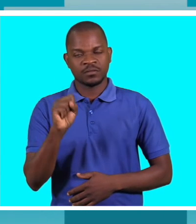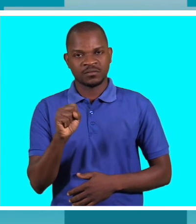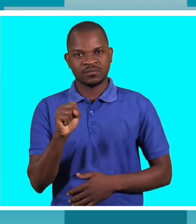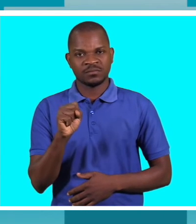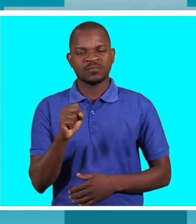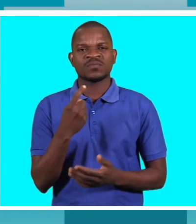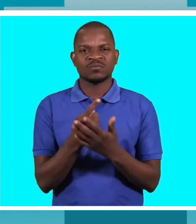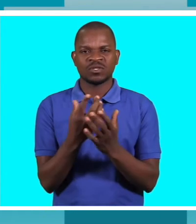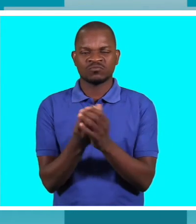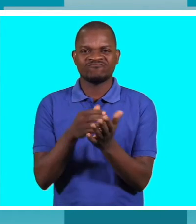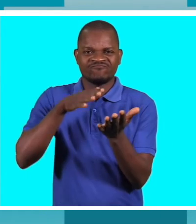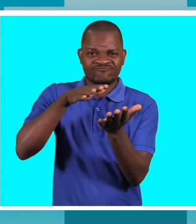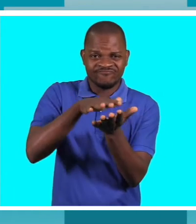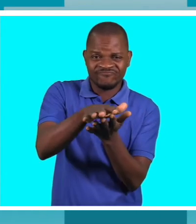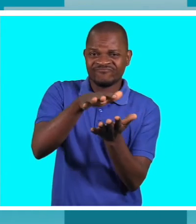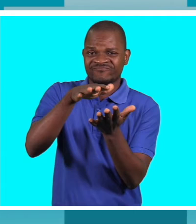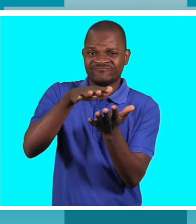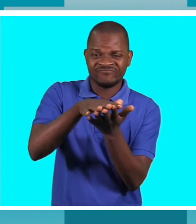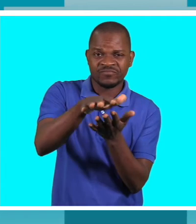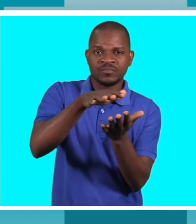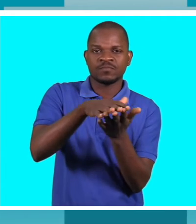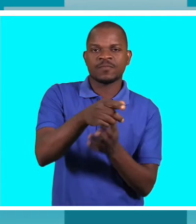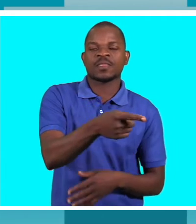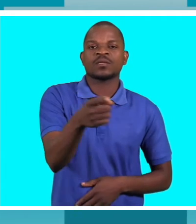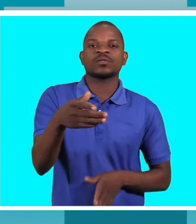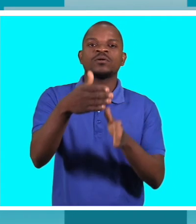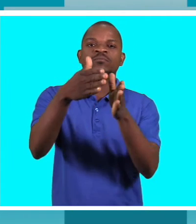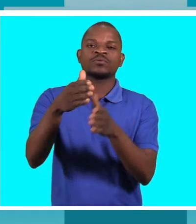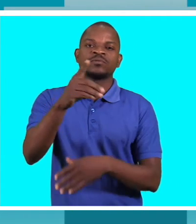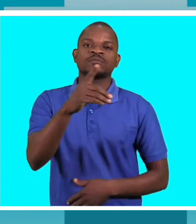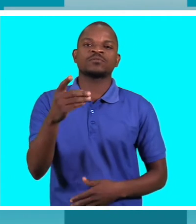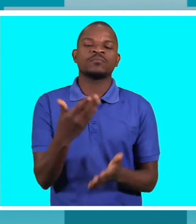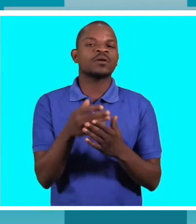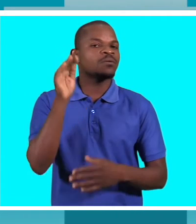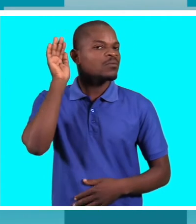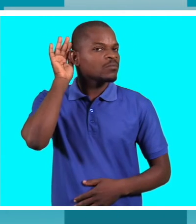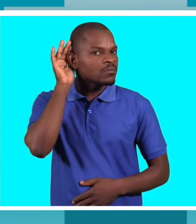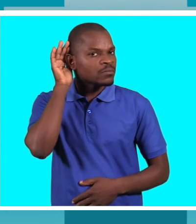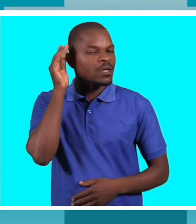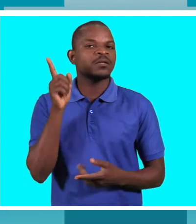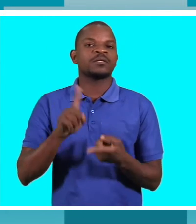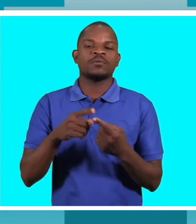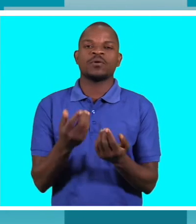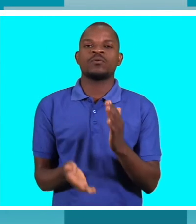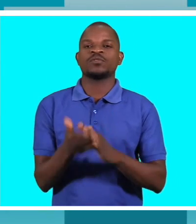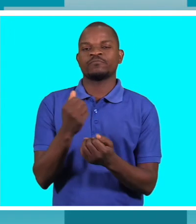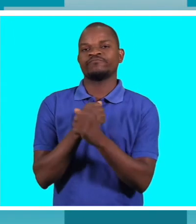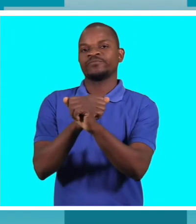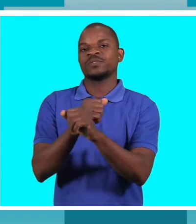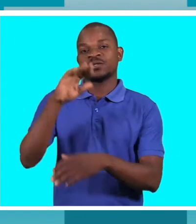Muita sensibilização ao nível da base para que as pessoas com deficiência possam ter mais informação e possam se precaver dessas doenças.